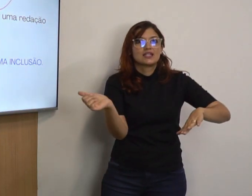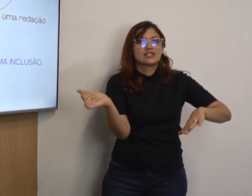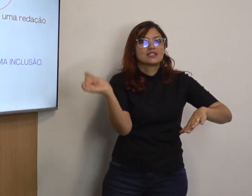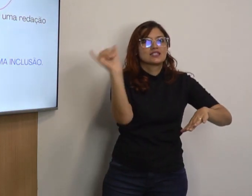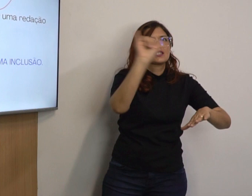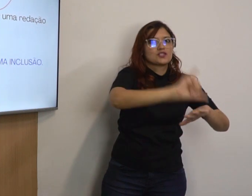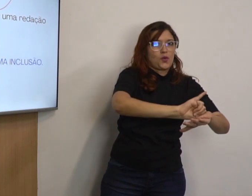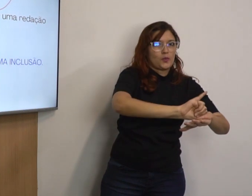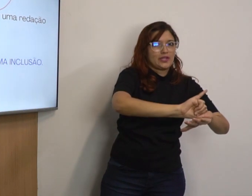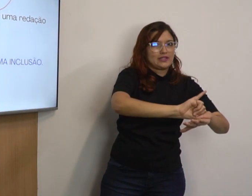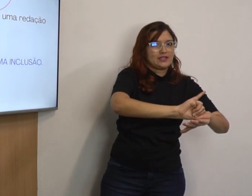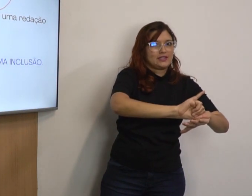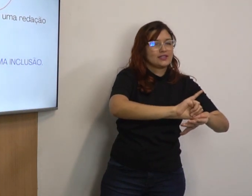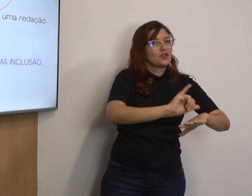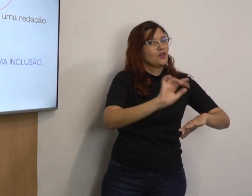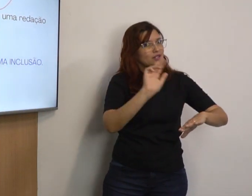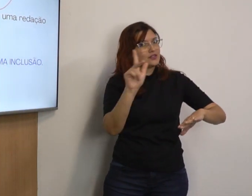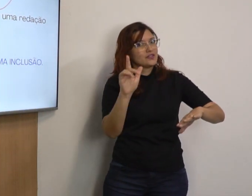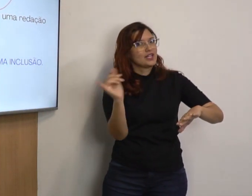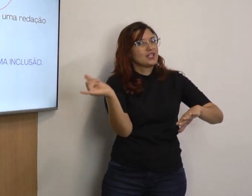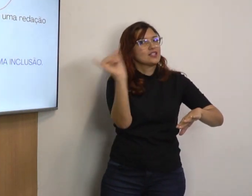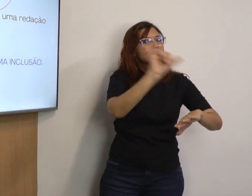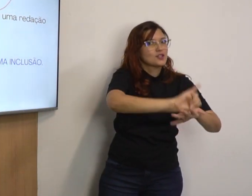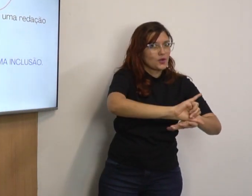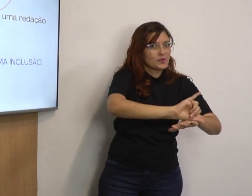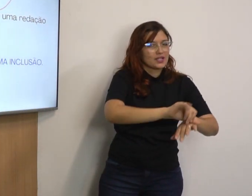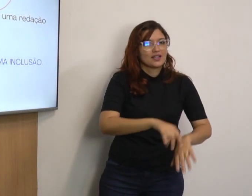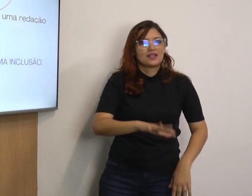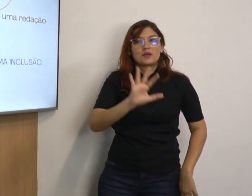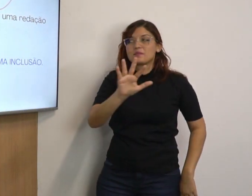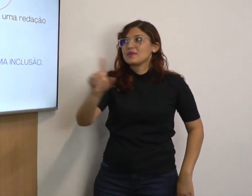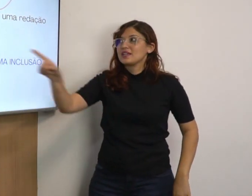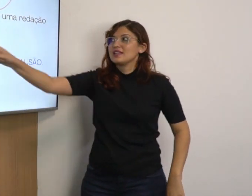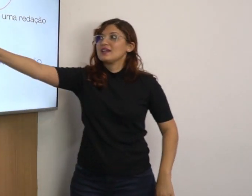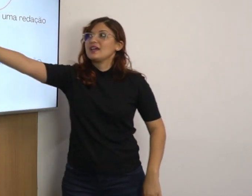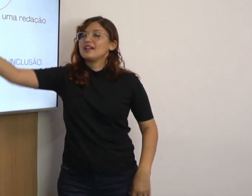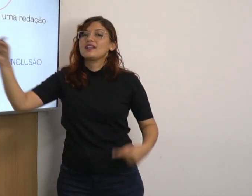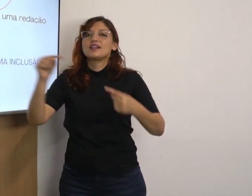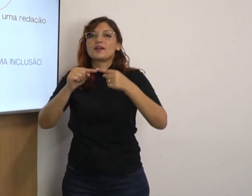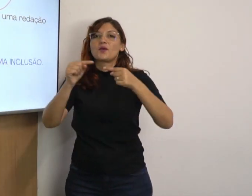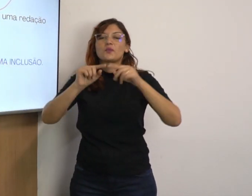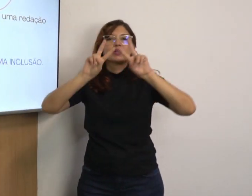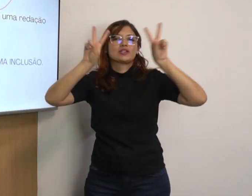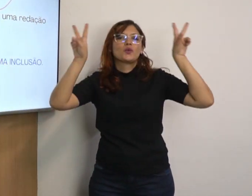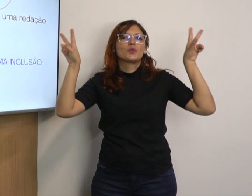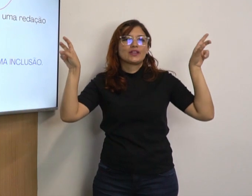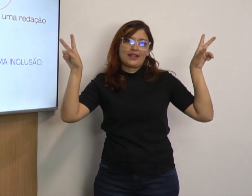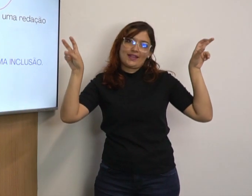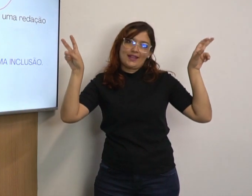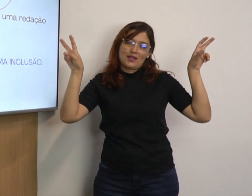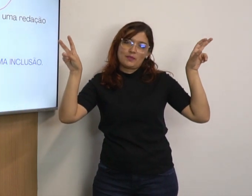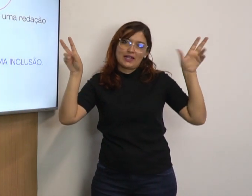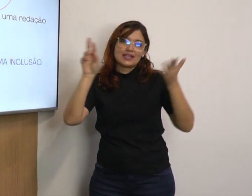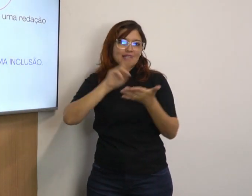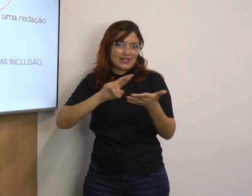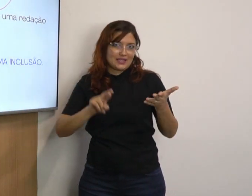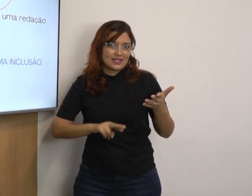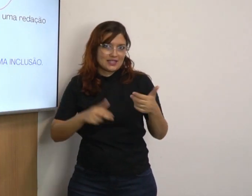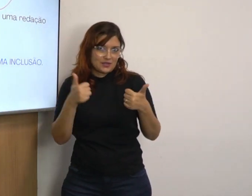papel em cima da mesa. Esse vai ser o sinal de sobre. O papel está sobre a mesa. Mas, esse sobre está